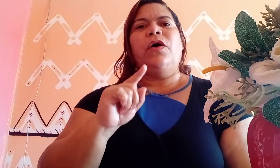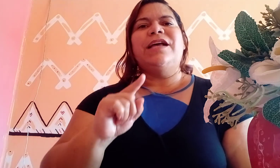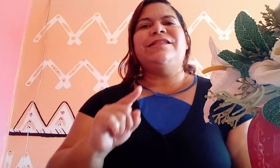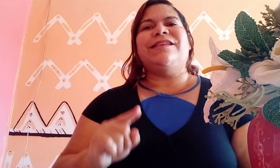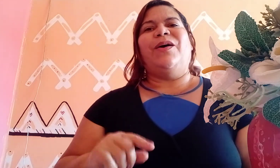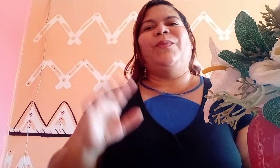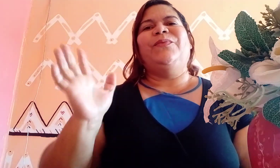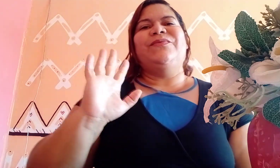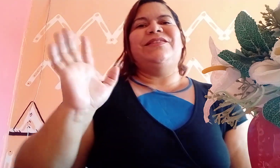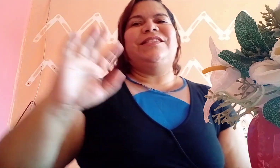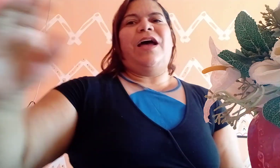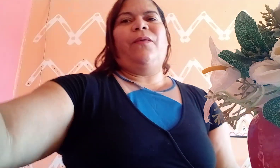coração. Tchau.